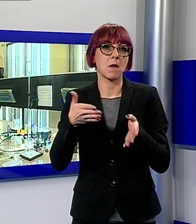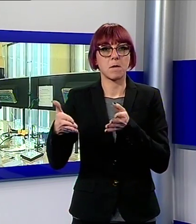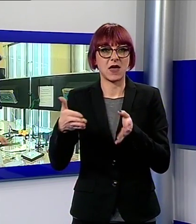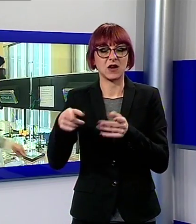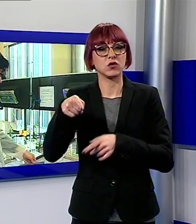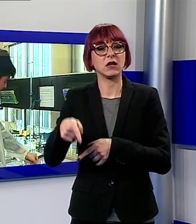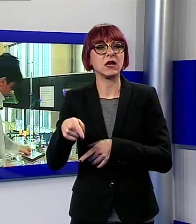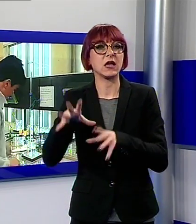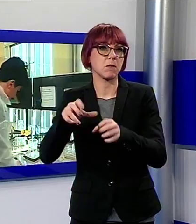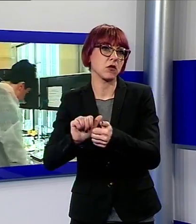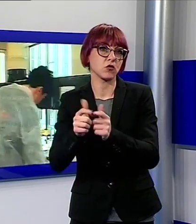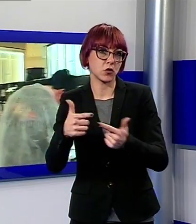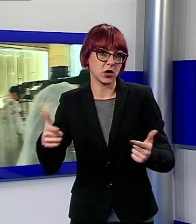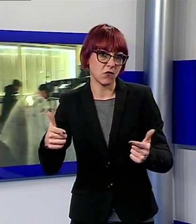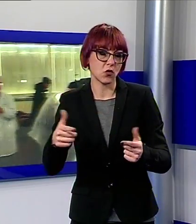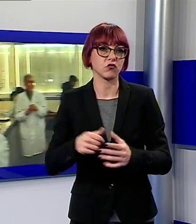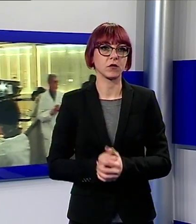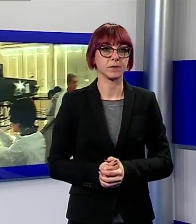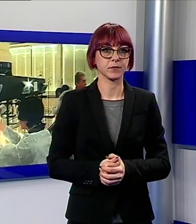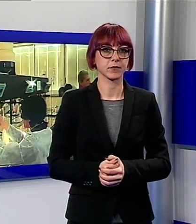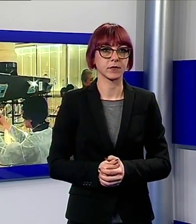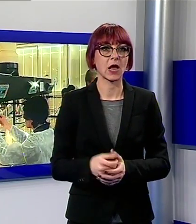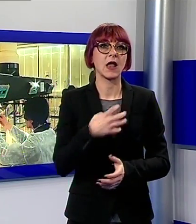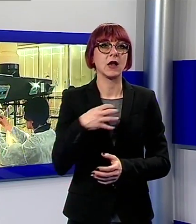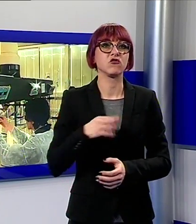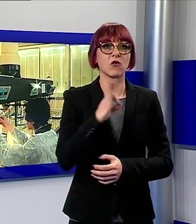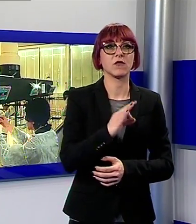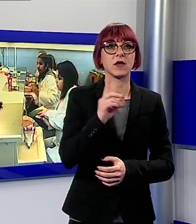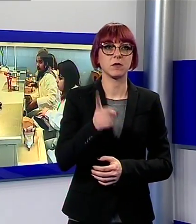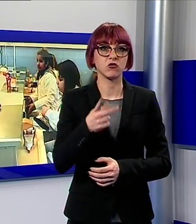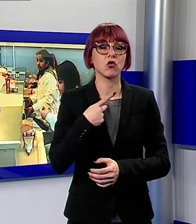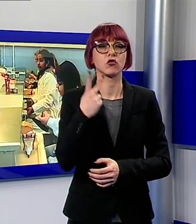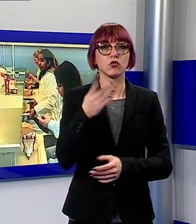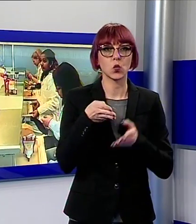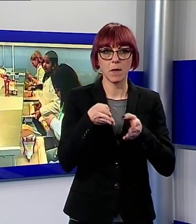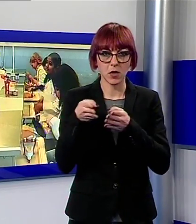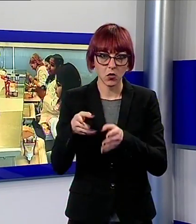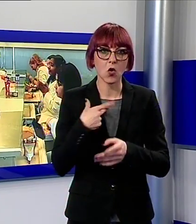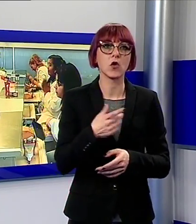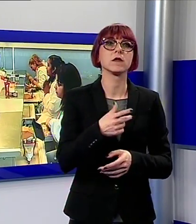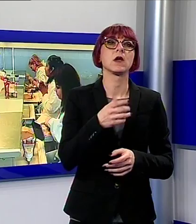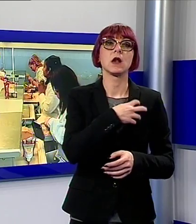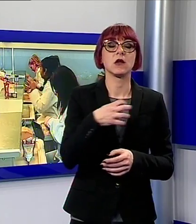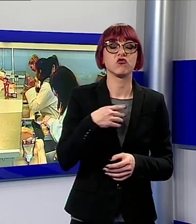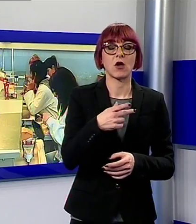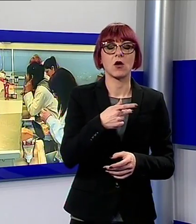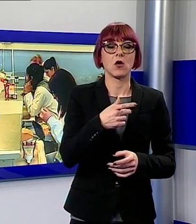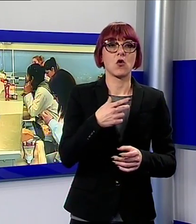Liceo Fermi Giorgi offrirà due percorsi educativi ad hoc liceo scientifico e istituto professionale il programma prevede la